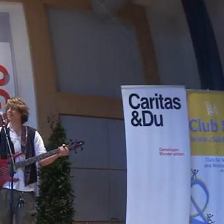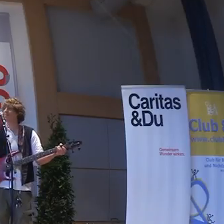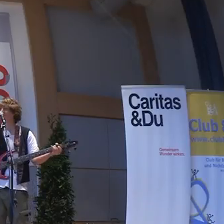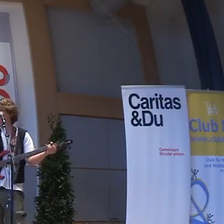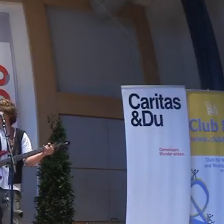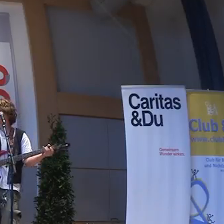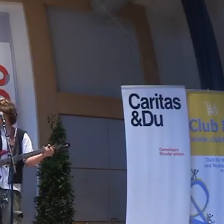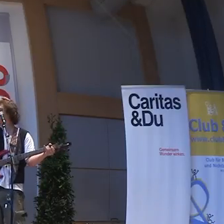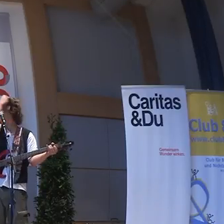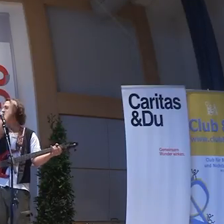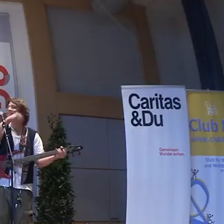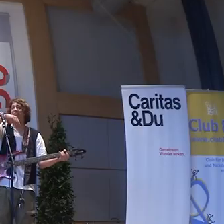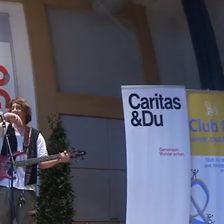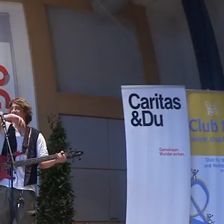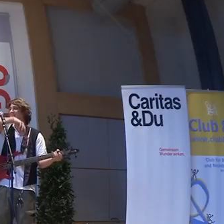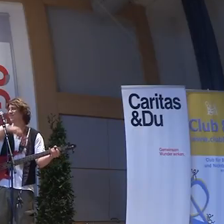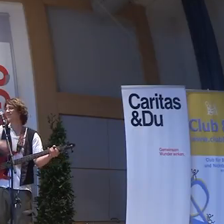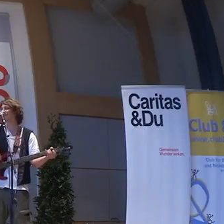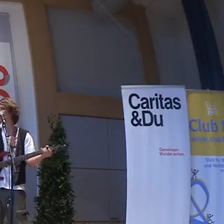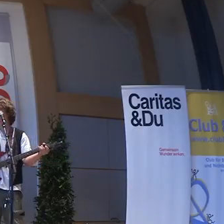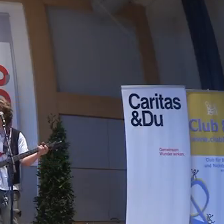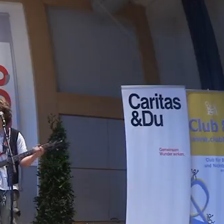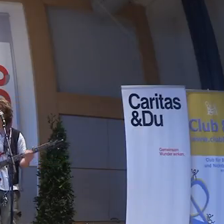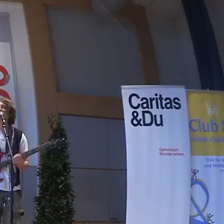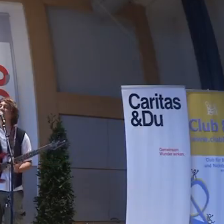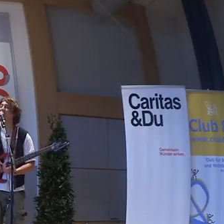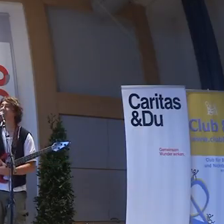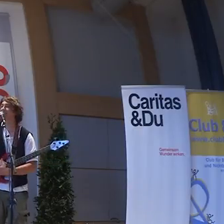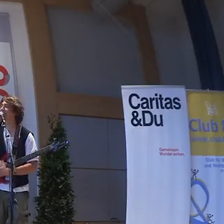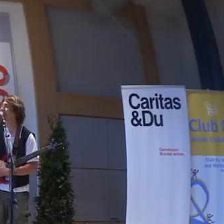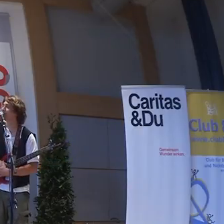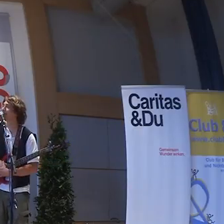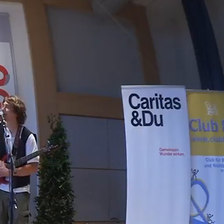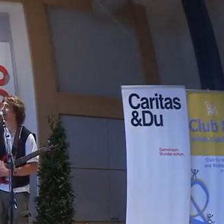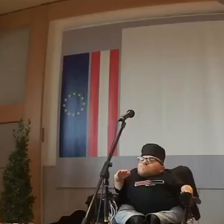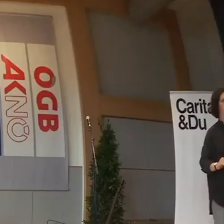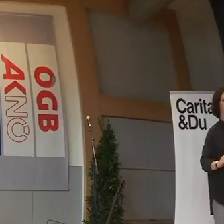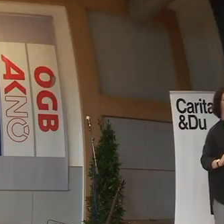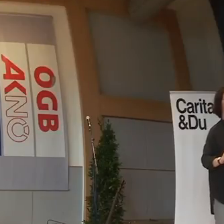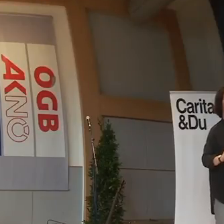Danke. Danke sehr. Danke sehr. Läuft das mal.